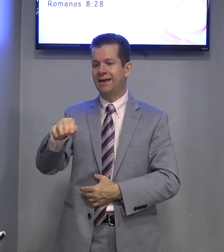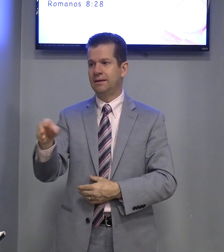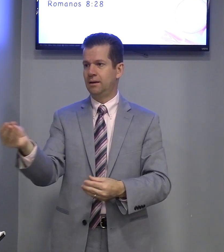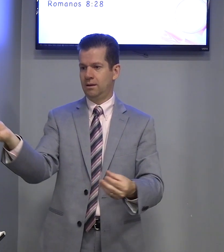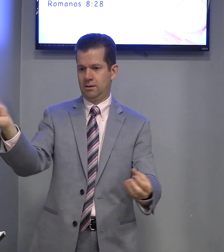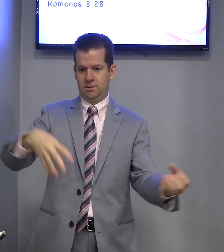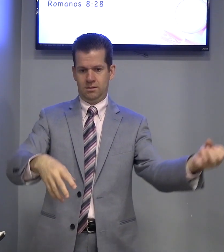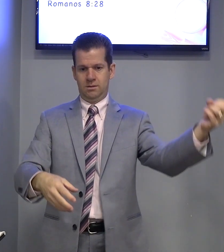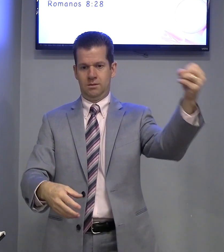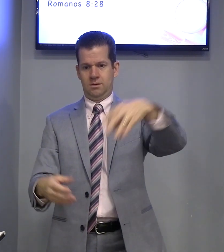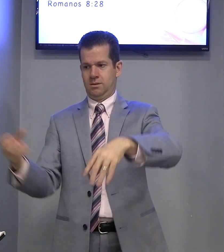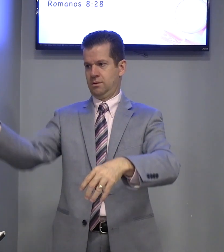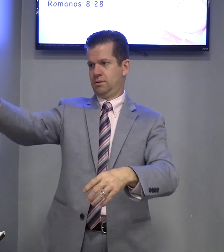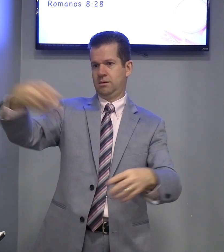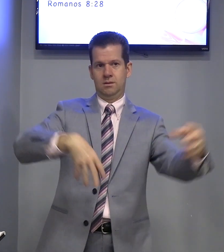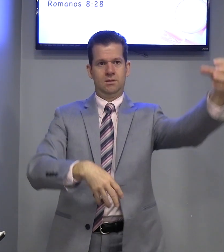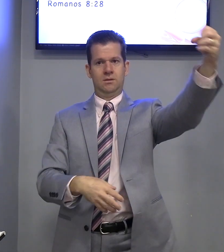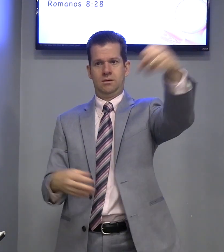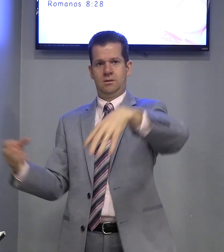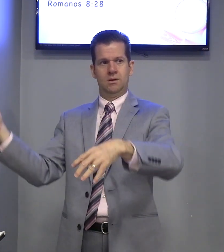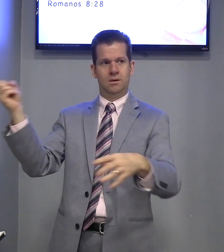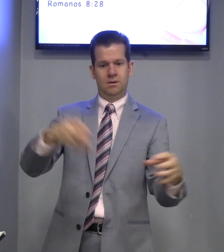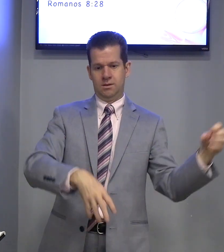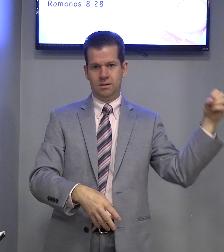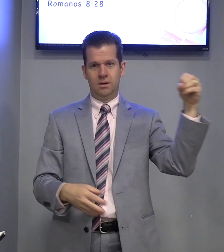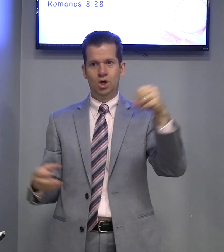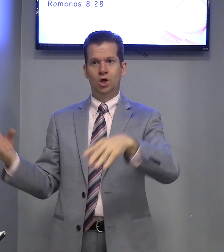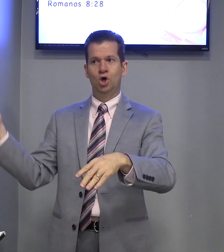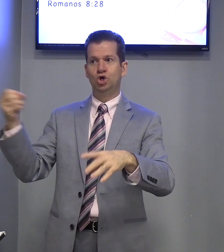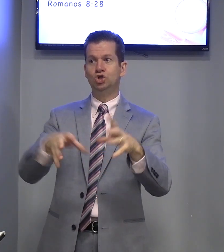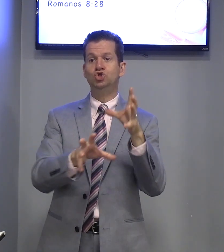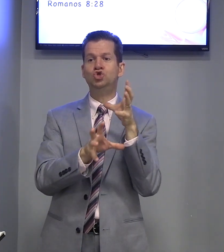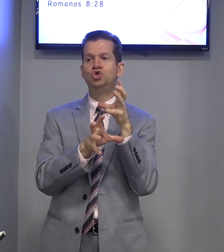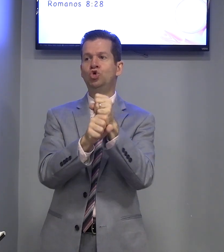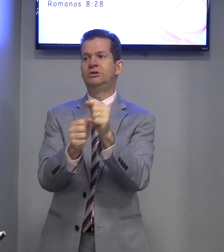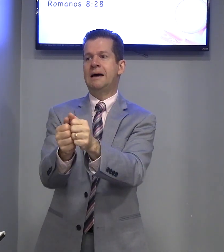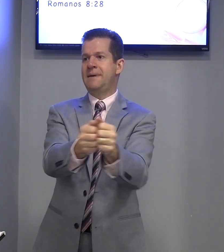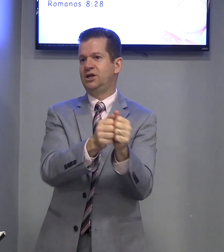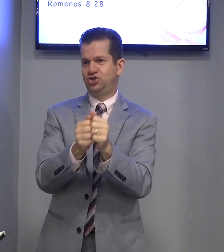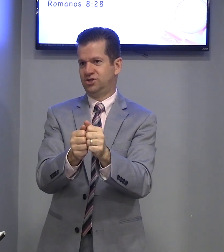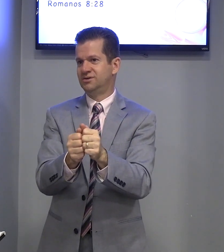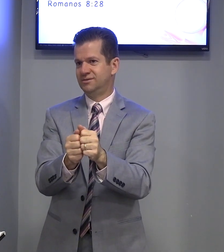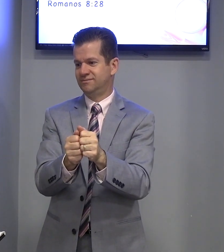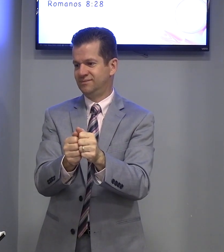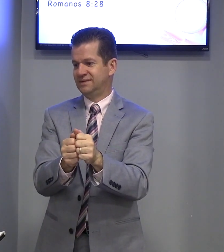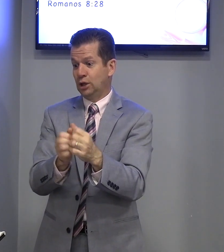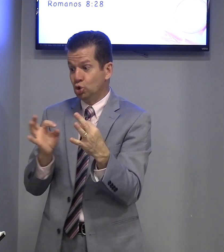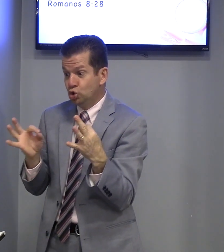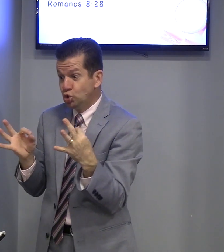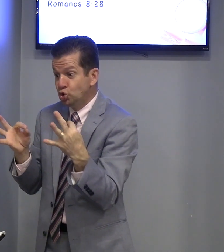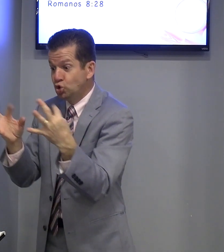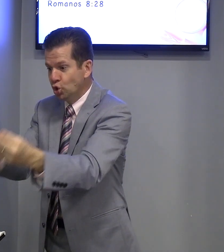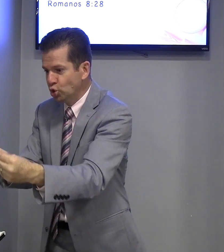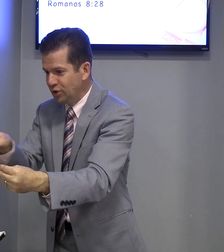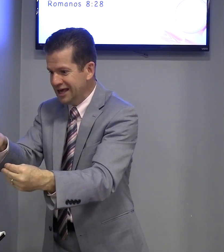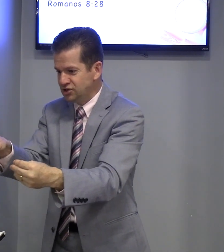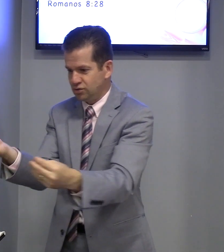juntamente. Então, tudo isso